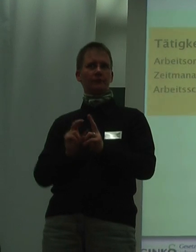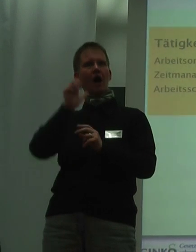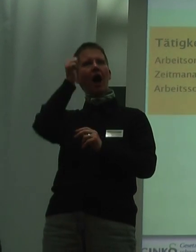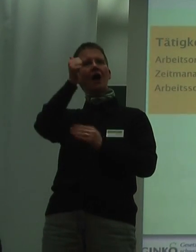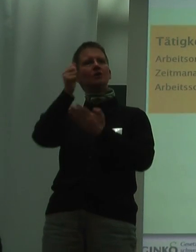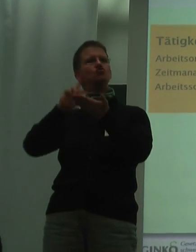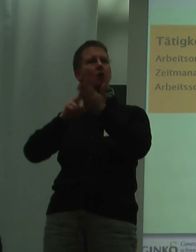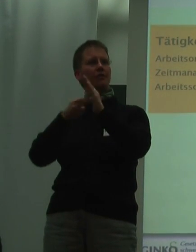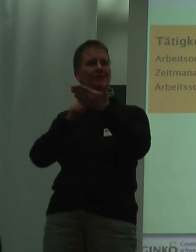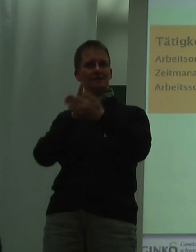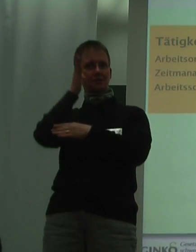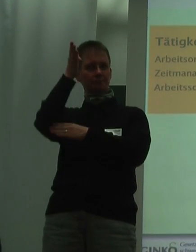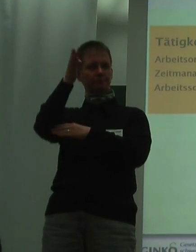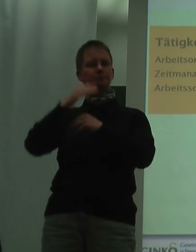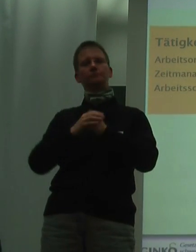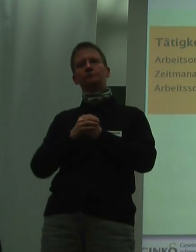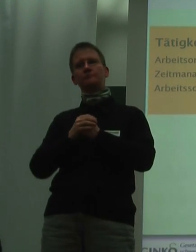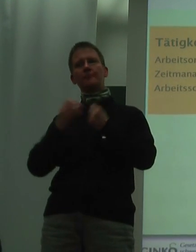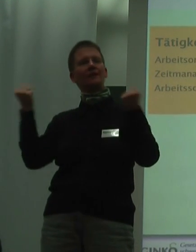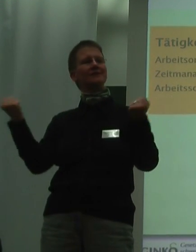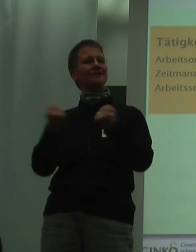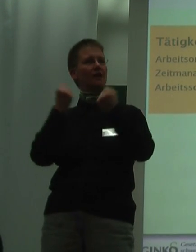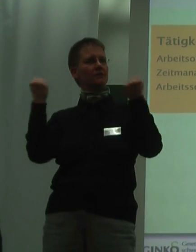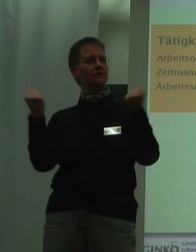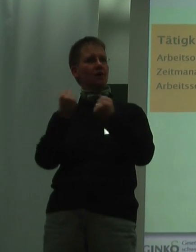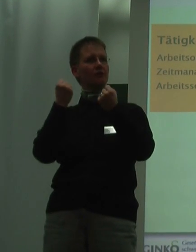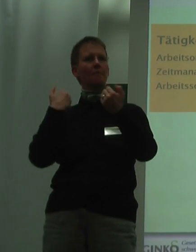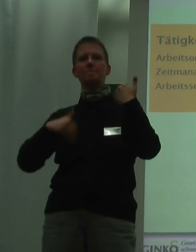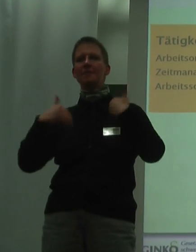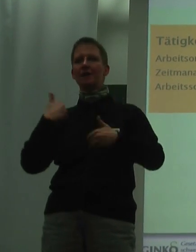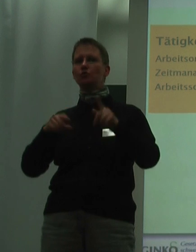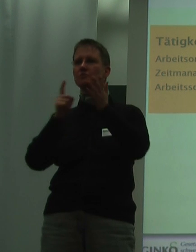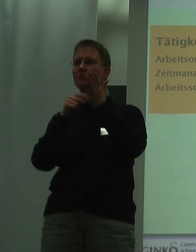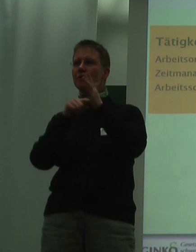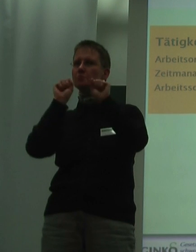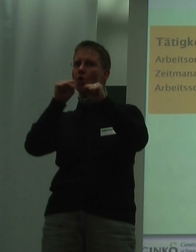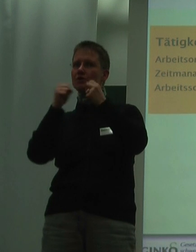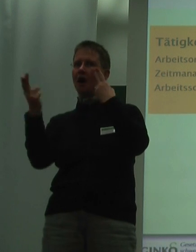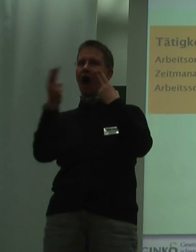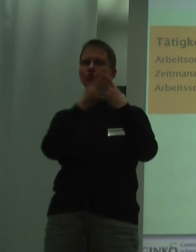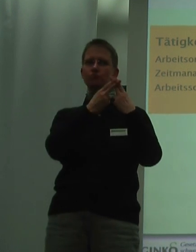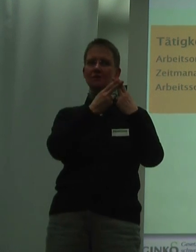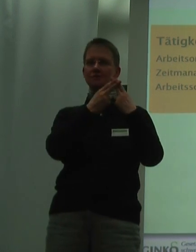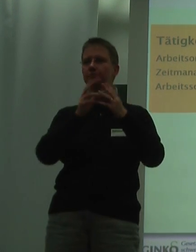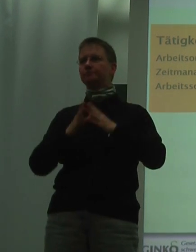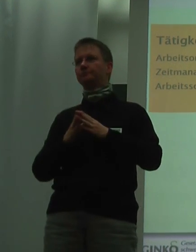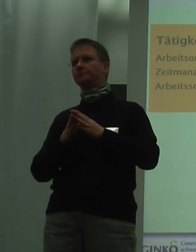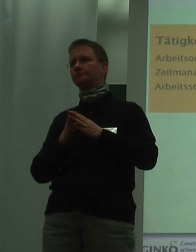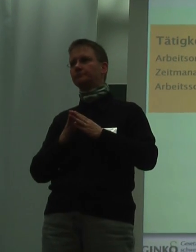wäre es, die Tätigkeiten an die behinderungsbedingten Möglichkeiten einzufassen. Eine andere